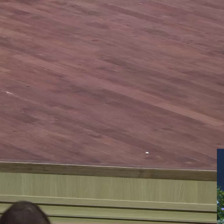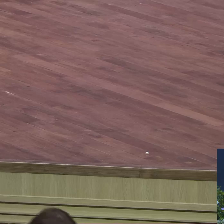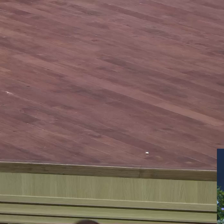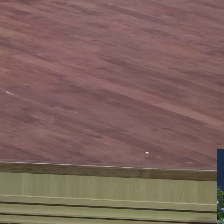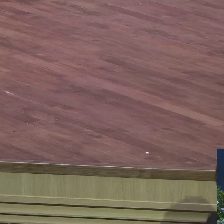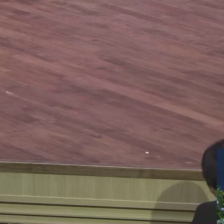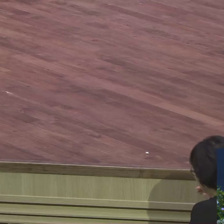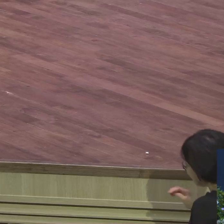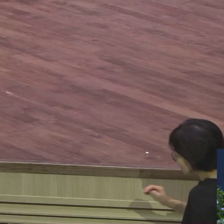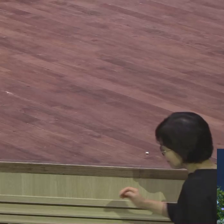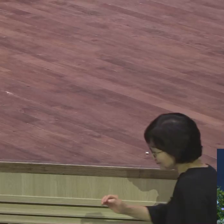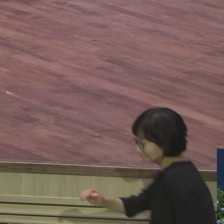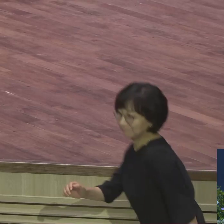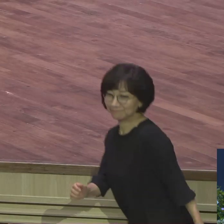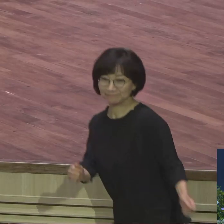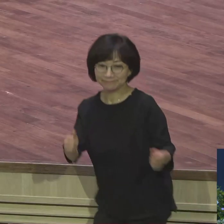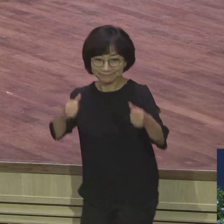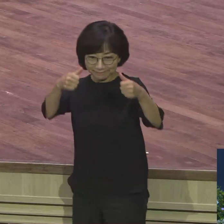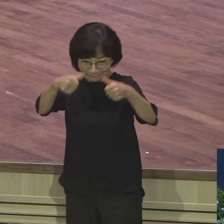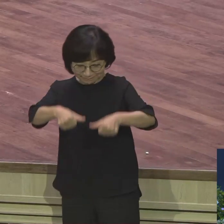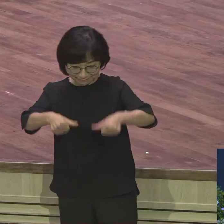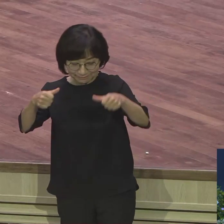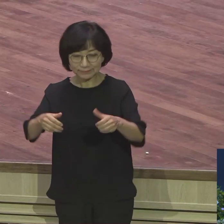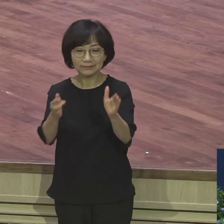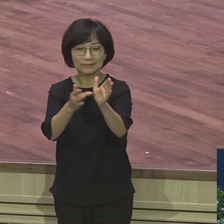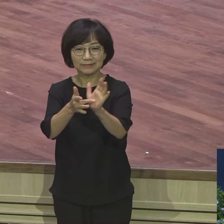우리 서로 다시 한번 인사합시다. 예수로 충분합시다.